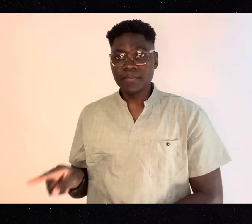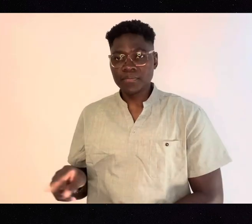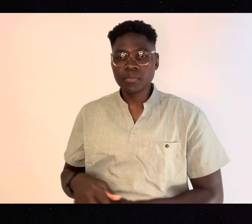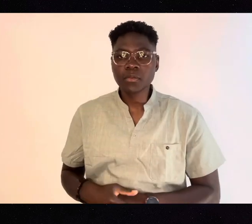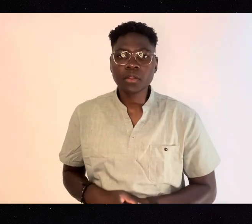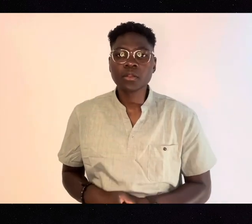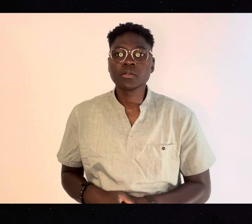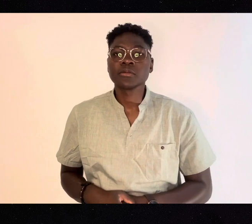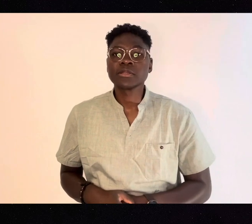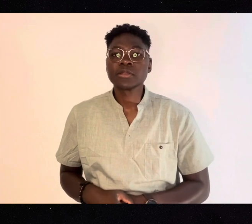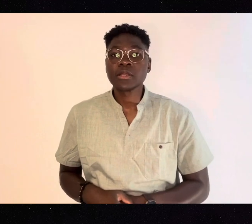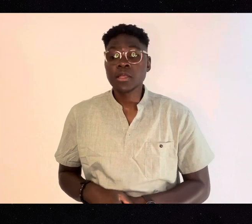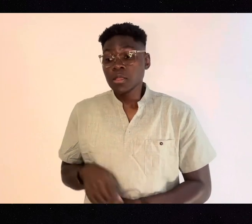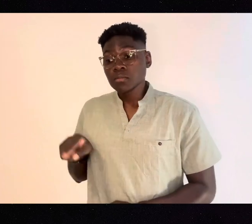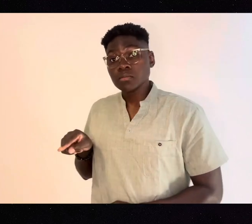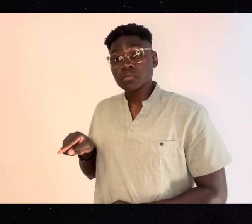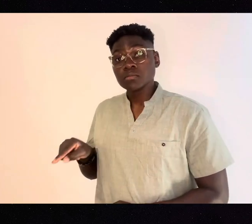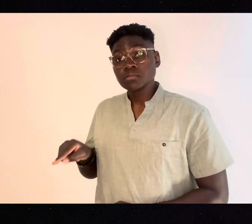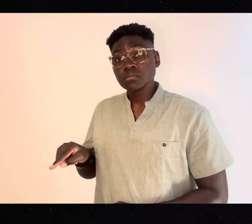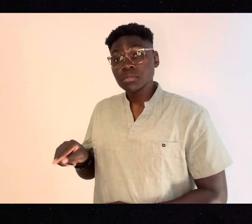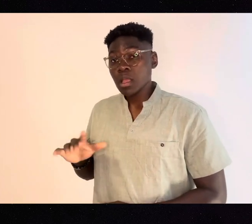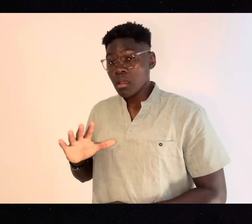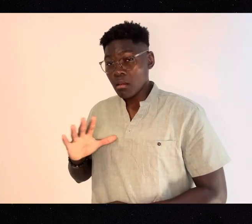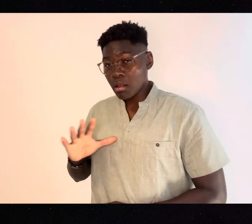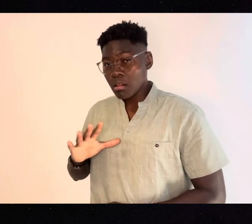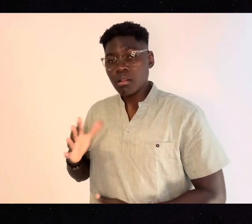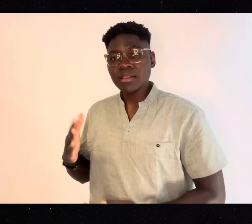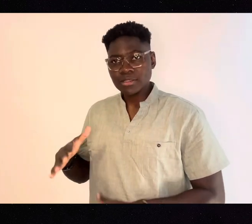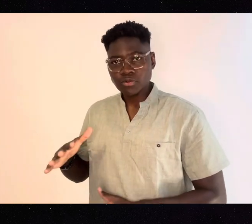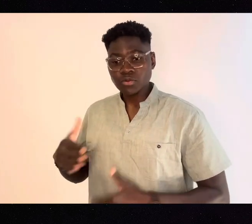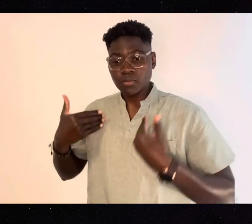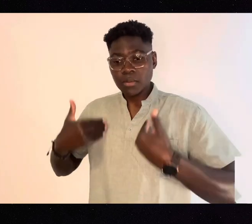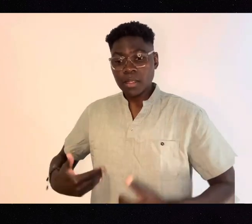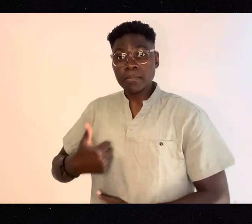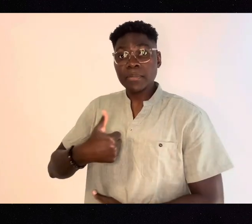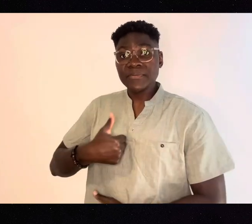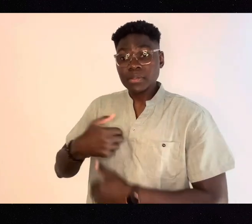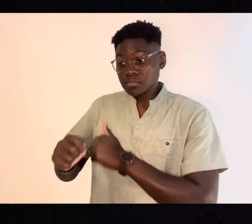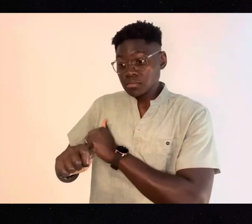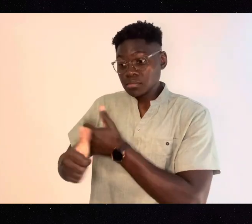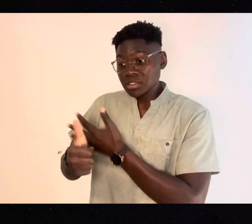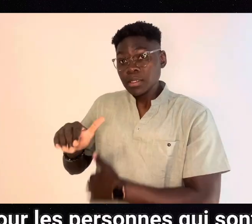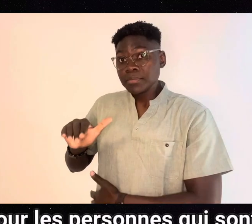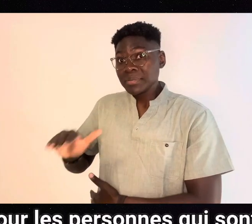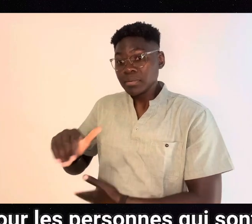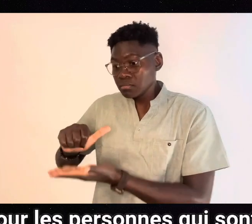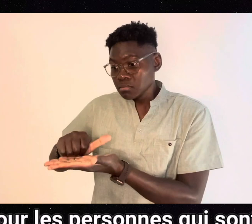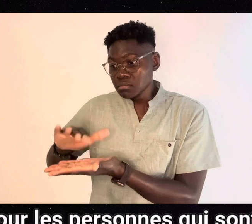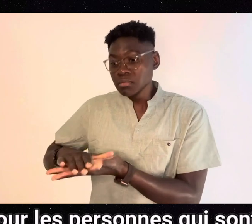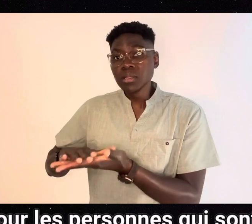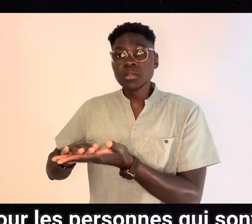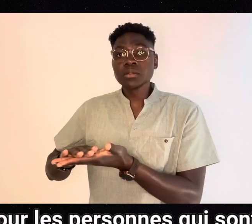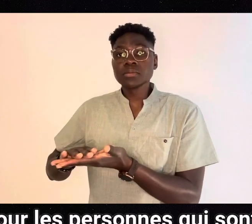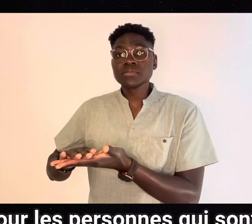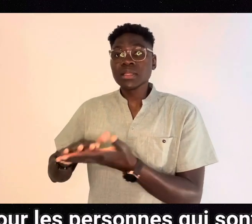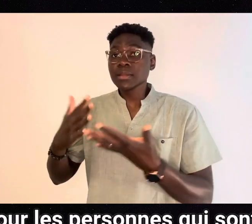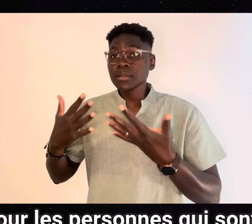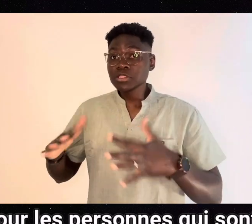Nous répondrons à vos besoins selon votre niveau. Pour les personnes qui sont membres